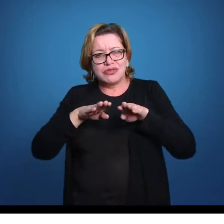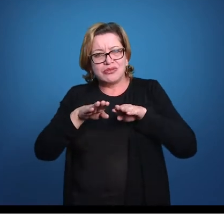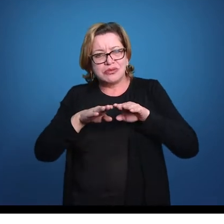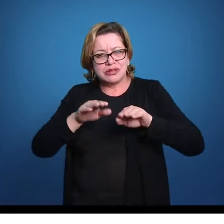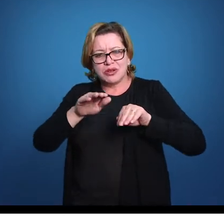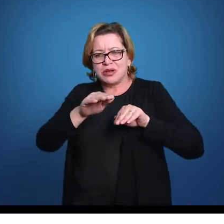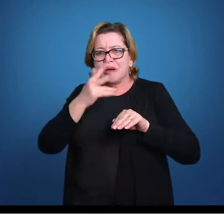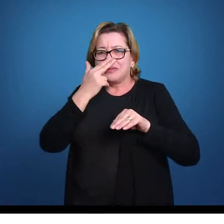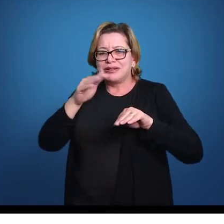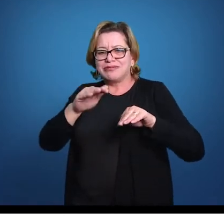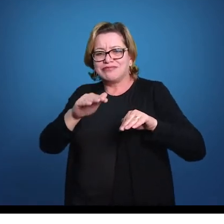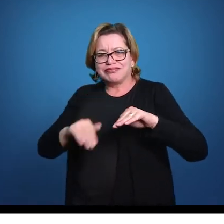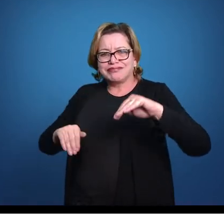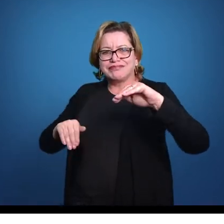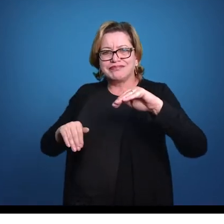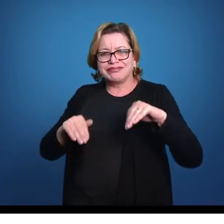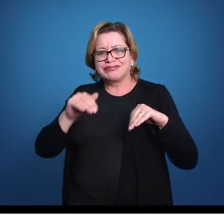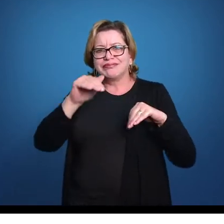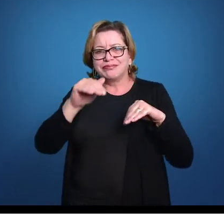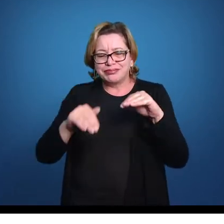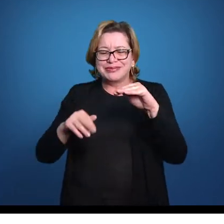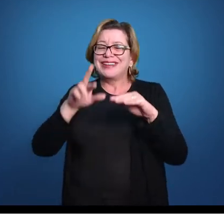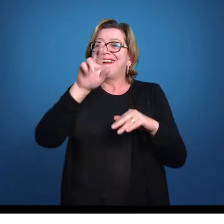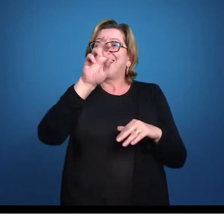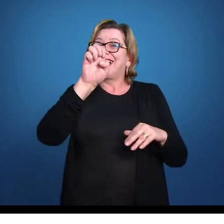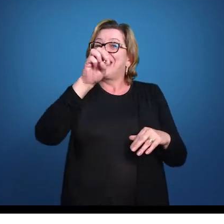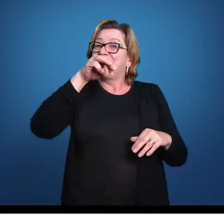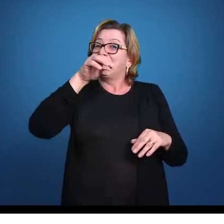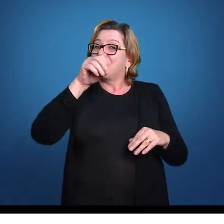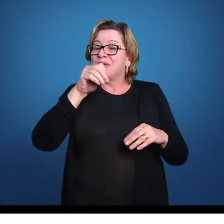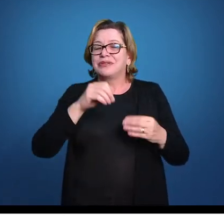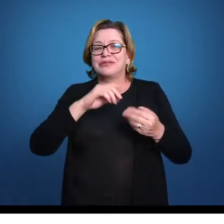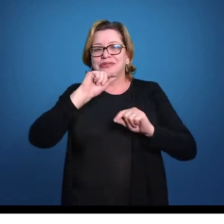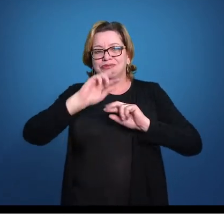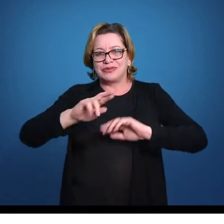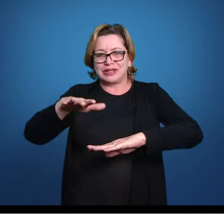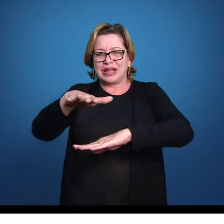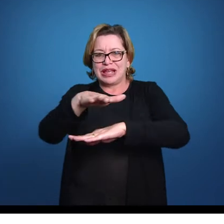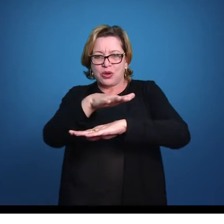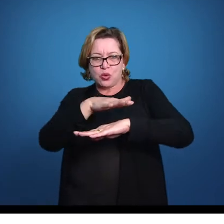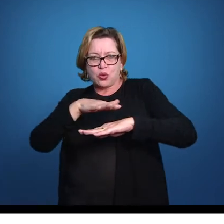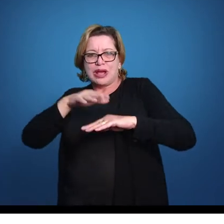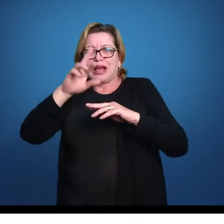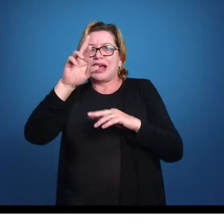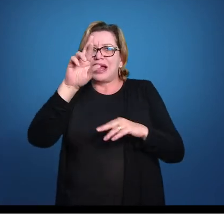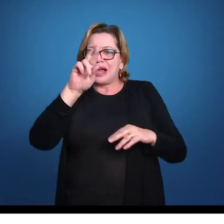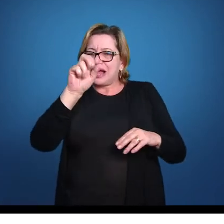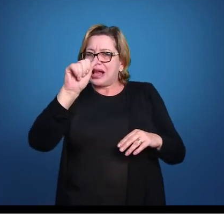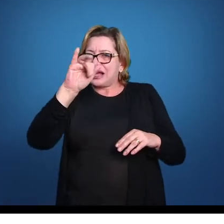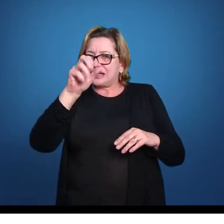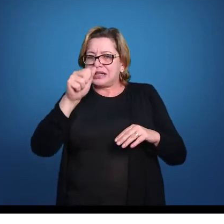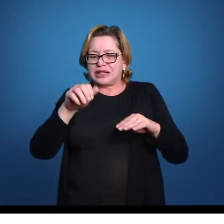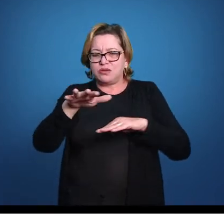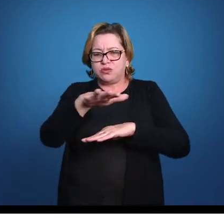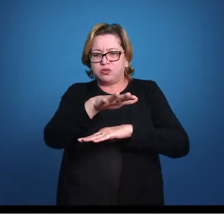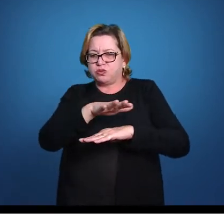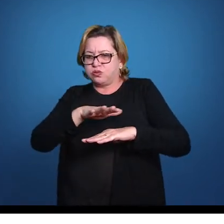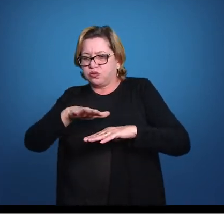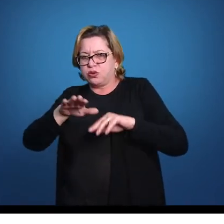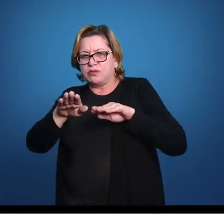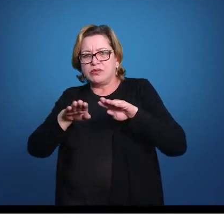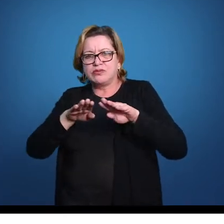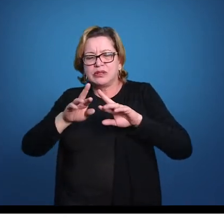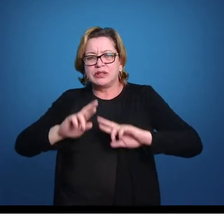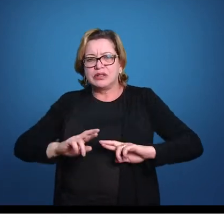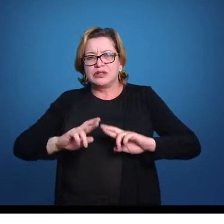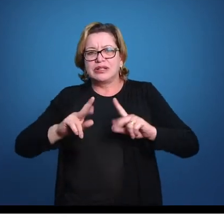né? De remar com movimentações laterais da cauda. As raias fazem muito pouco esse movimento e a principal órgão locomotor delas são